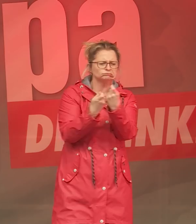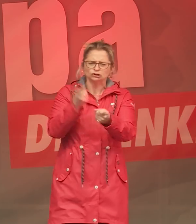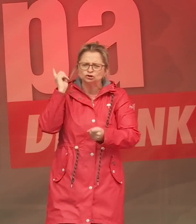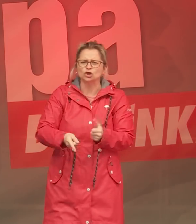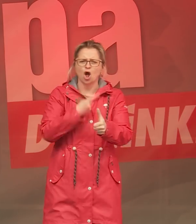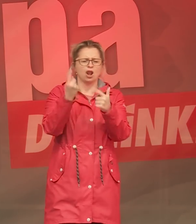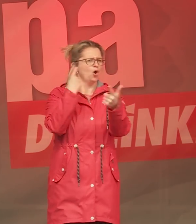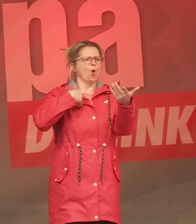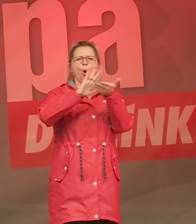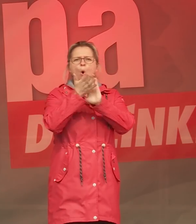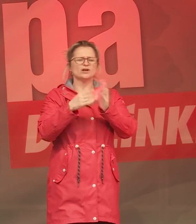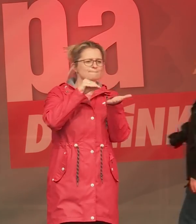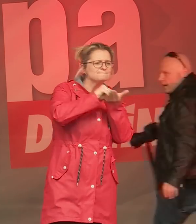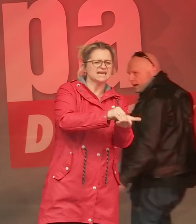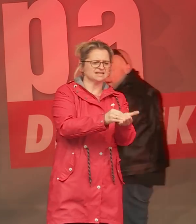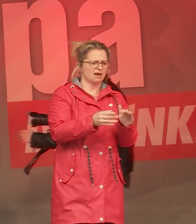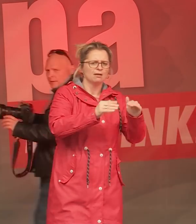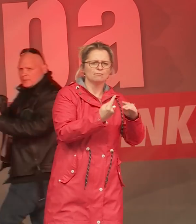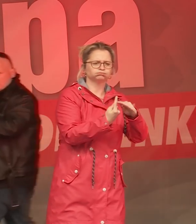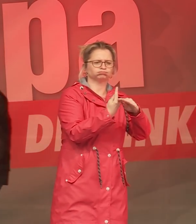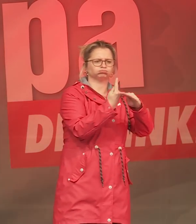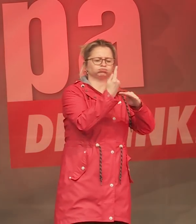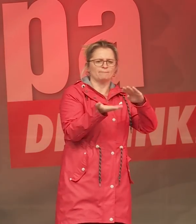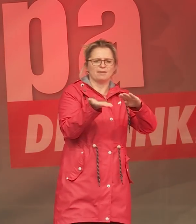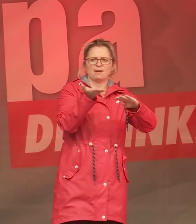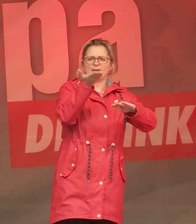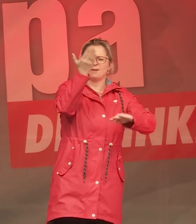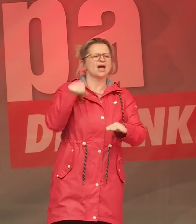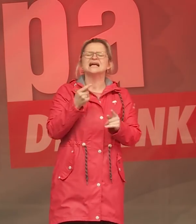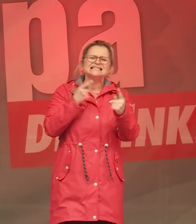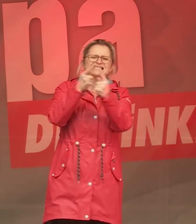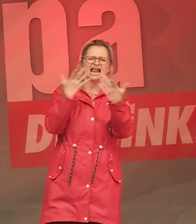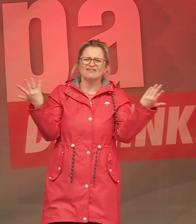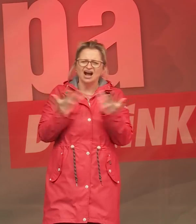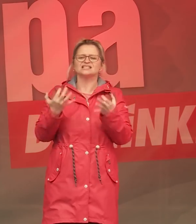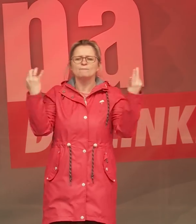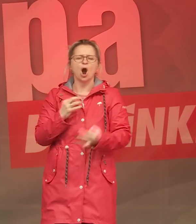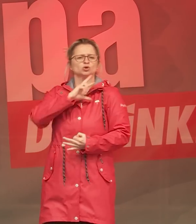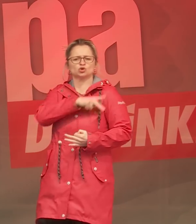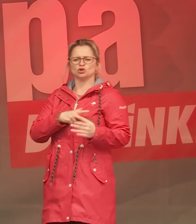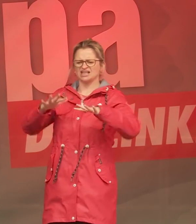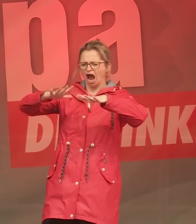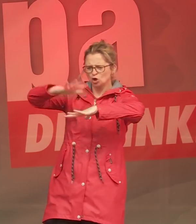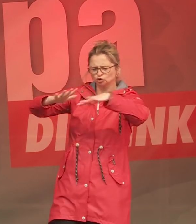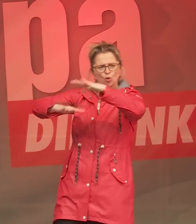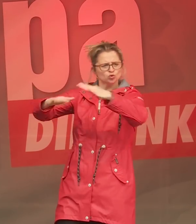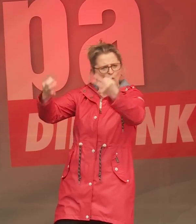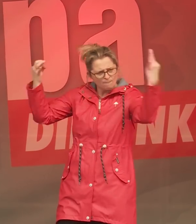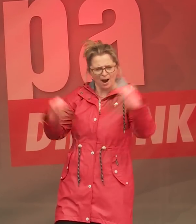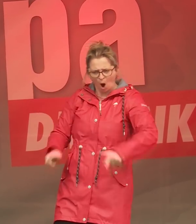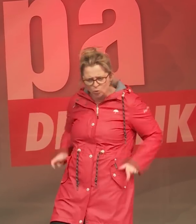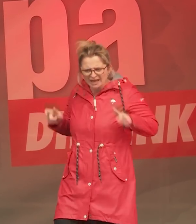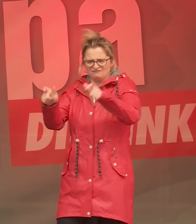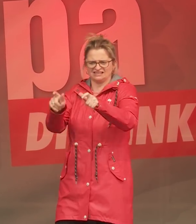auch dadurch, dass die Mieten immer weiter steigen. Wir wollen Investitionen in eine soziale Infrastruktur. Wir wollen,